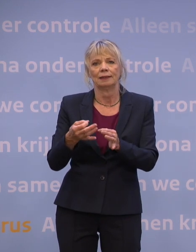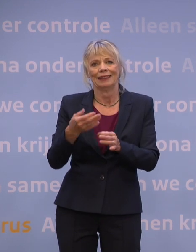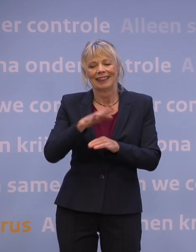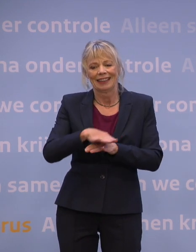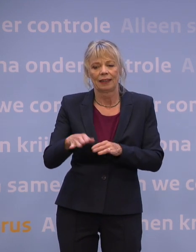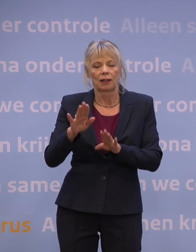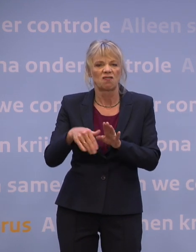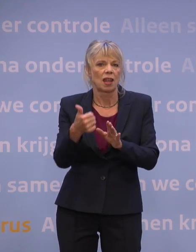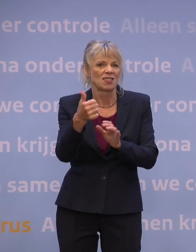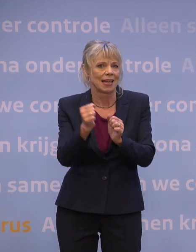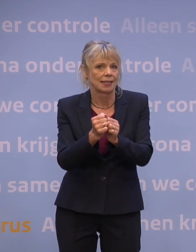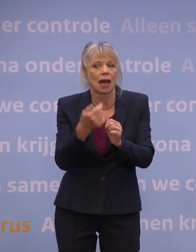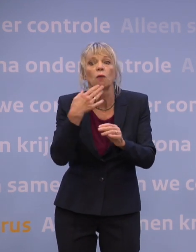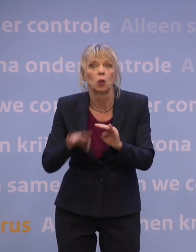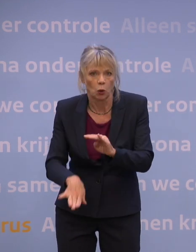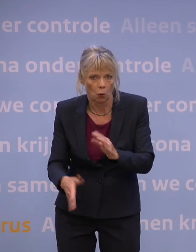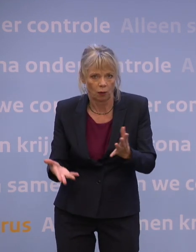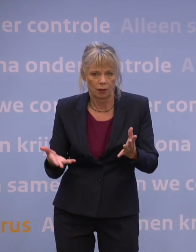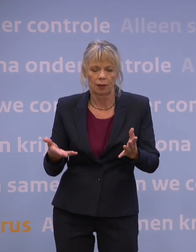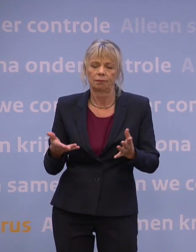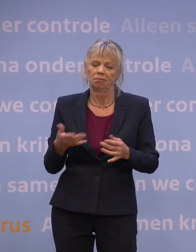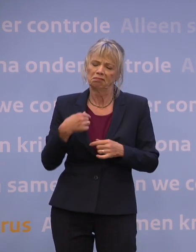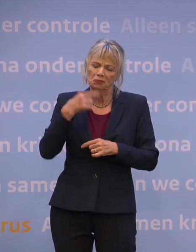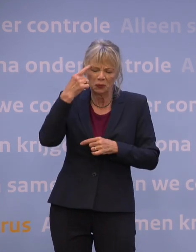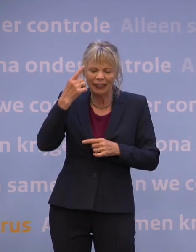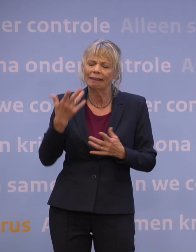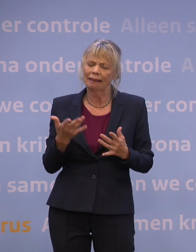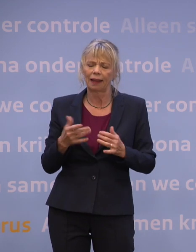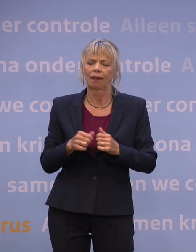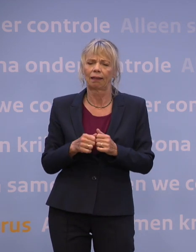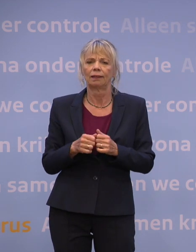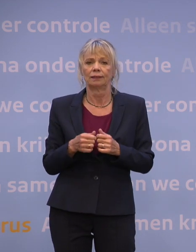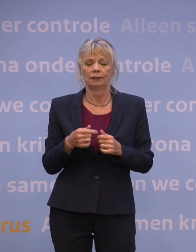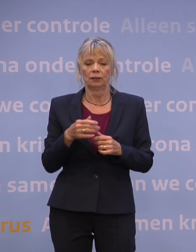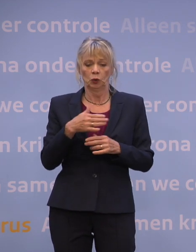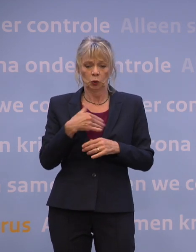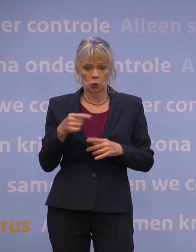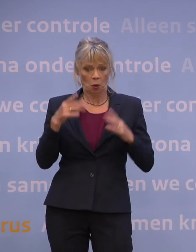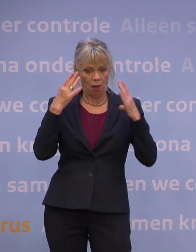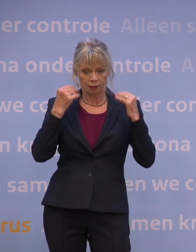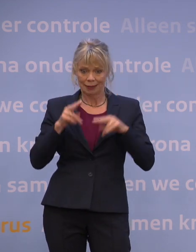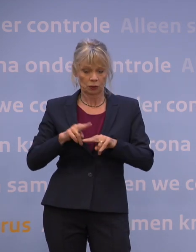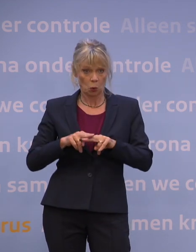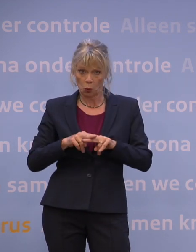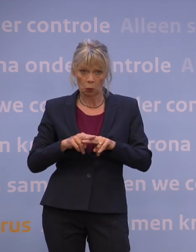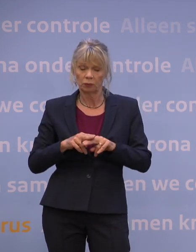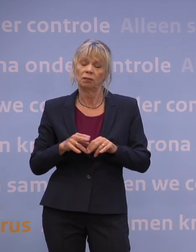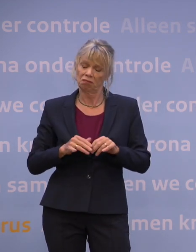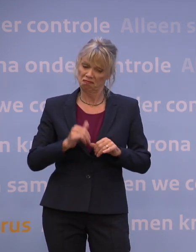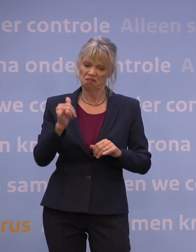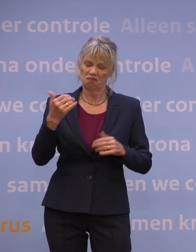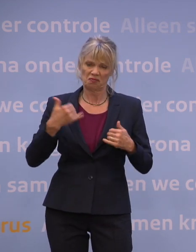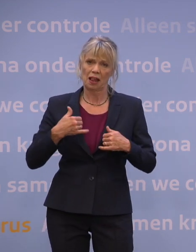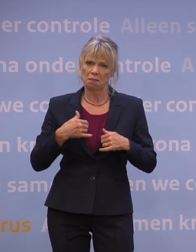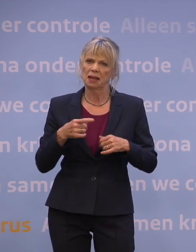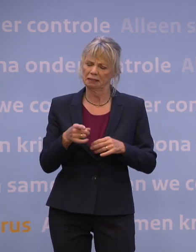Kortom, ik denk dat er vrij veel mensen, als wij nog niet op groen staan, vrij veel mensen echt gebruik zullen moeten maken van een test. en dan jagen we wel